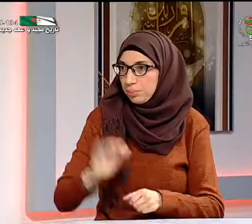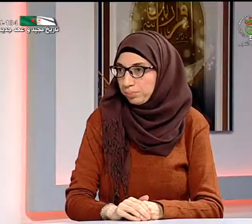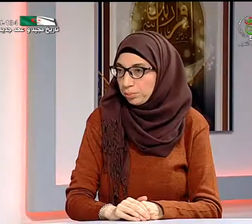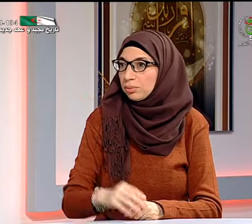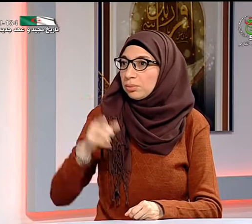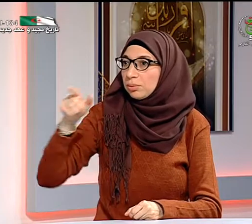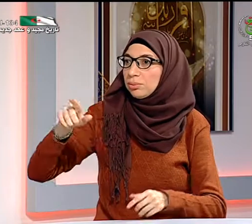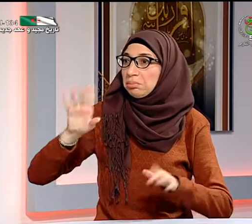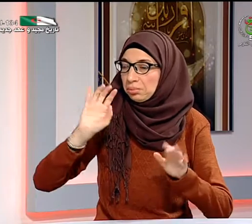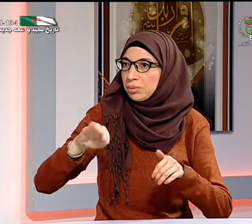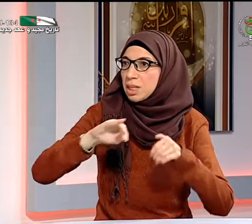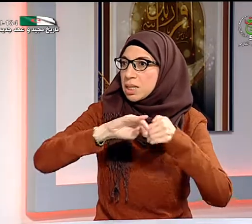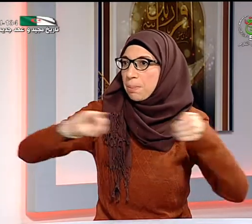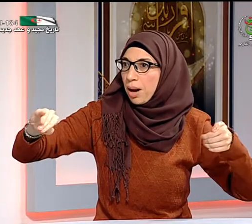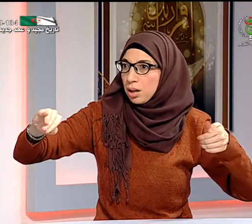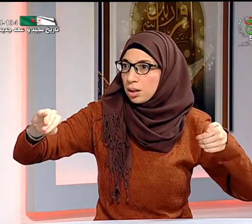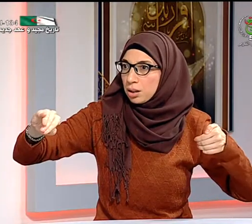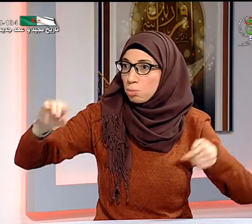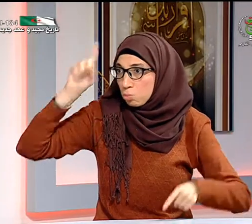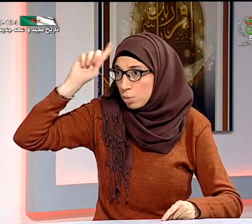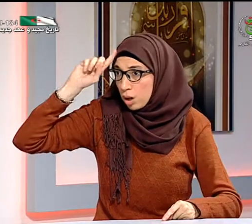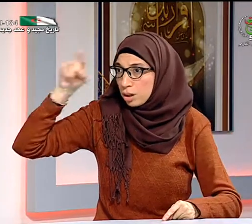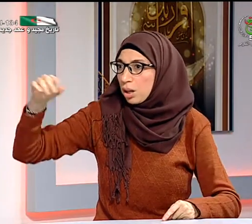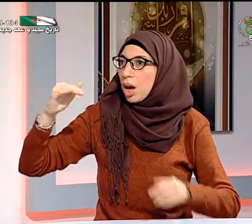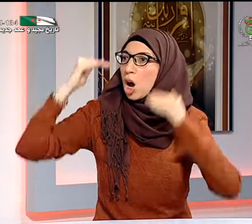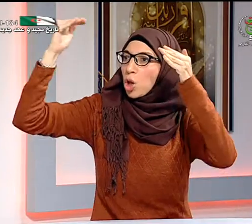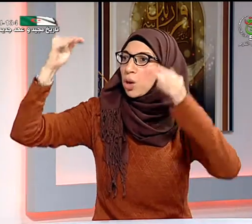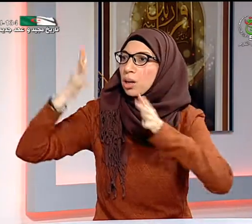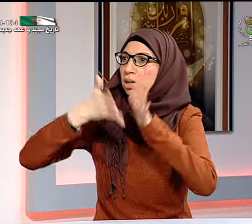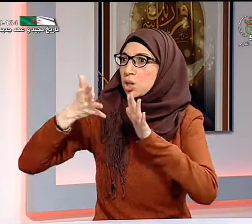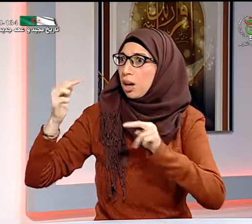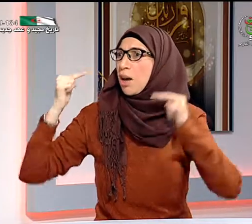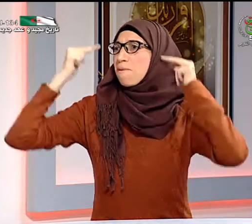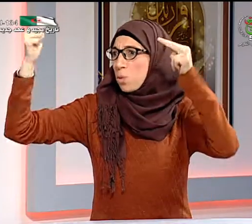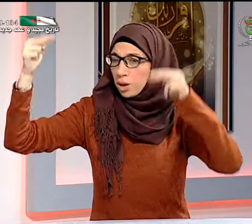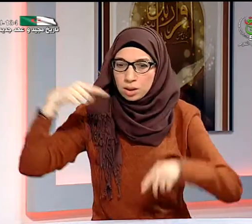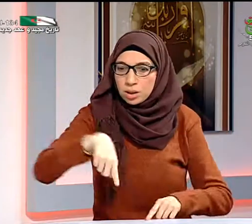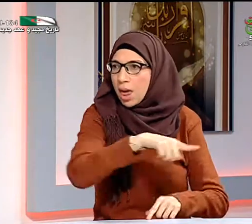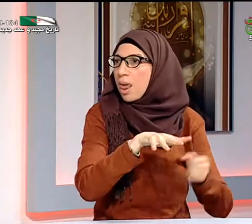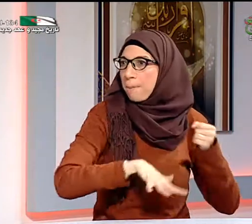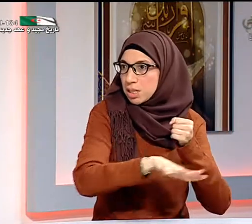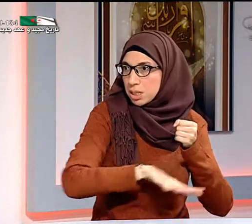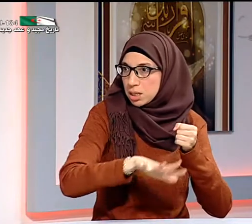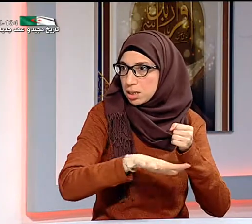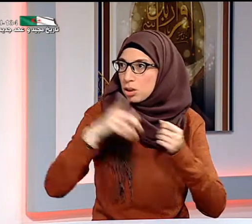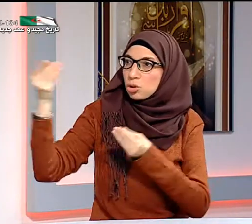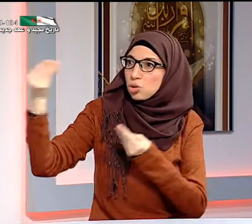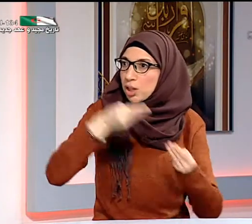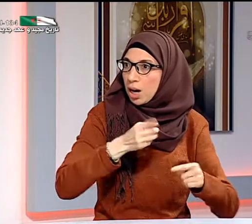على 2005 يعني الآن قاموا بتفرقة بين الأقسام للأطفال يعني هناك أطفال